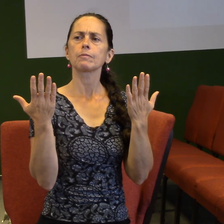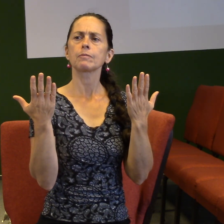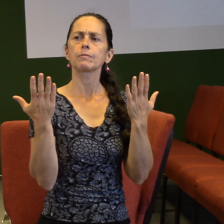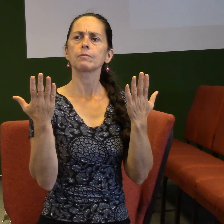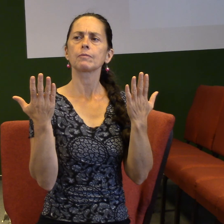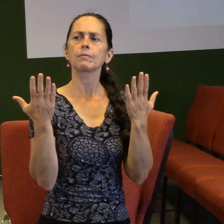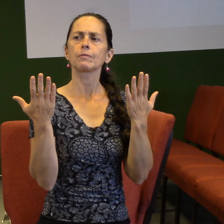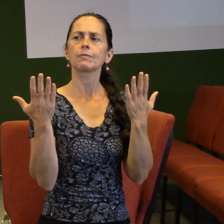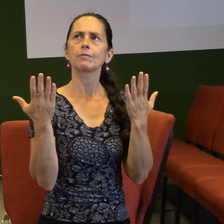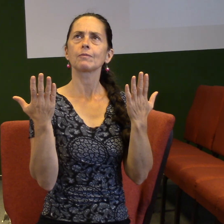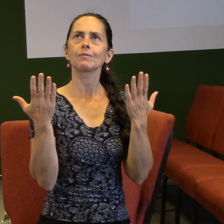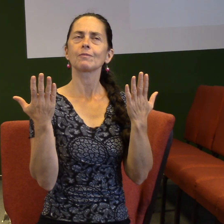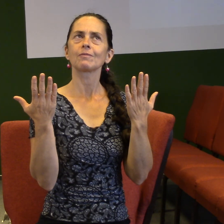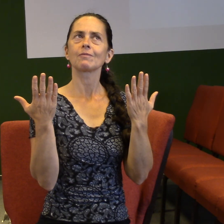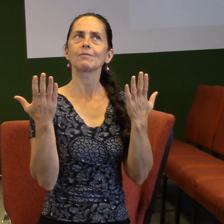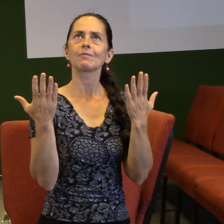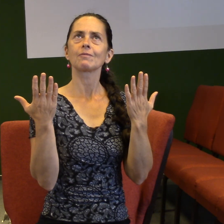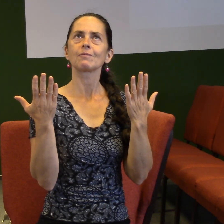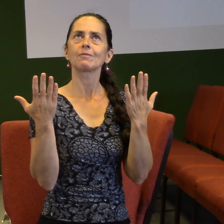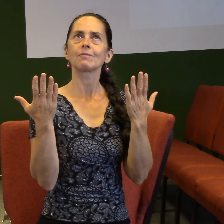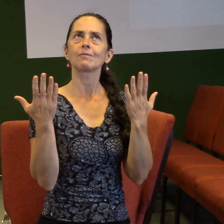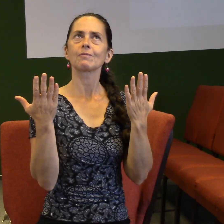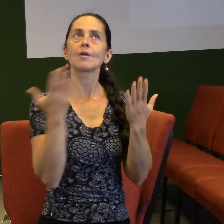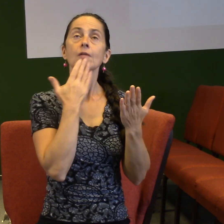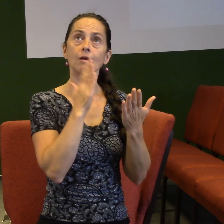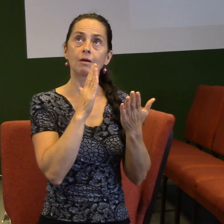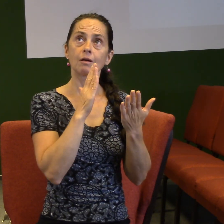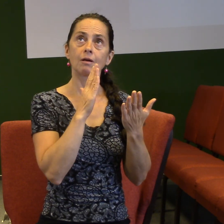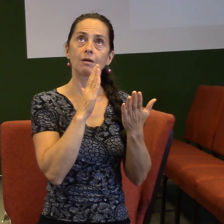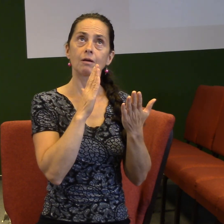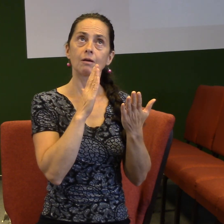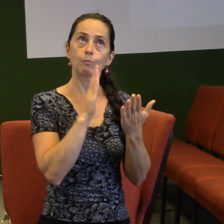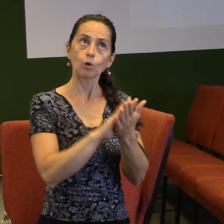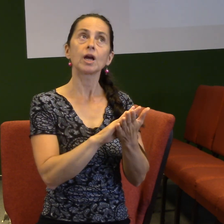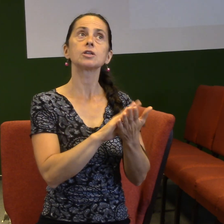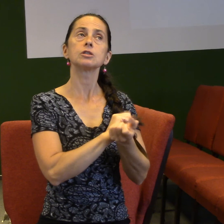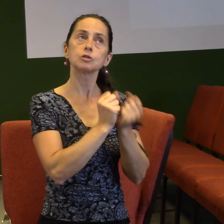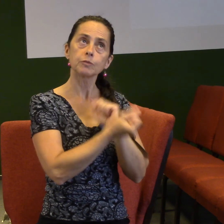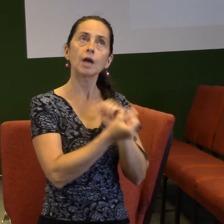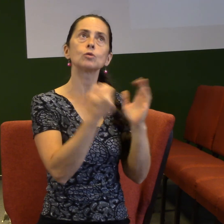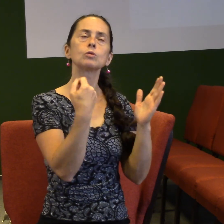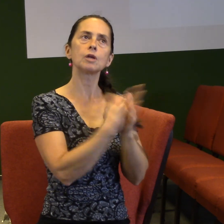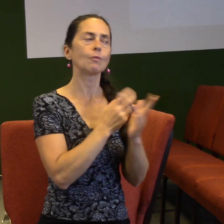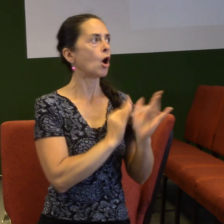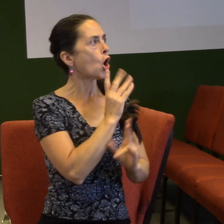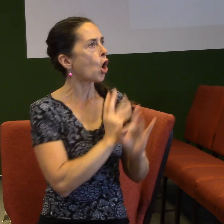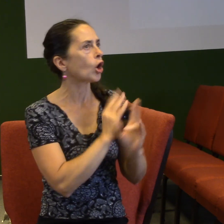tím hodlivým následovníkem, anebo jít ještě dál v té hodlivosti, tak to, tak se pojďme teď modlit.